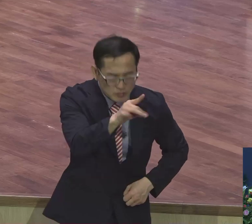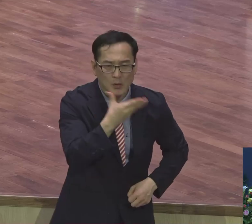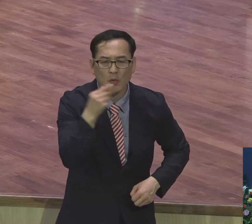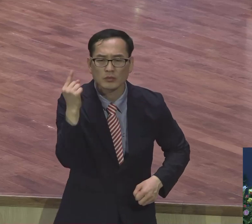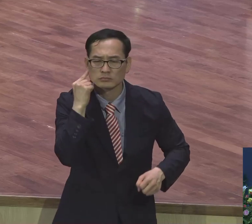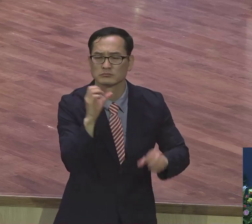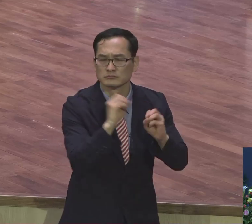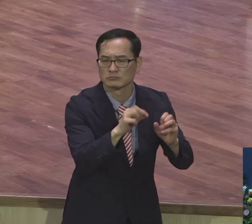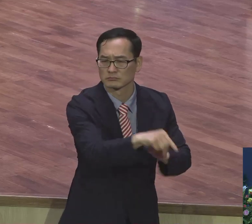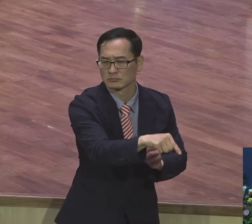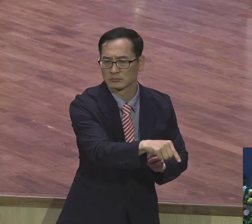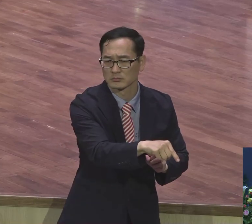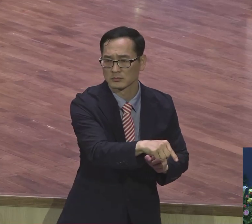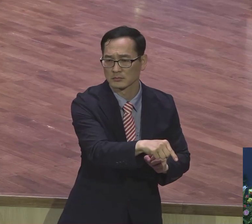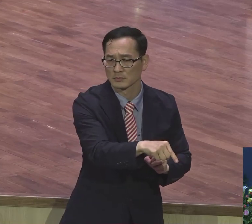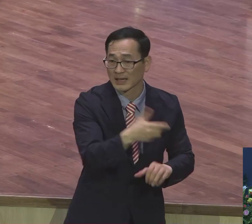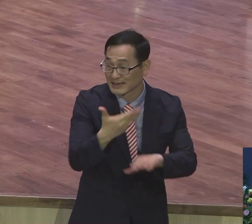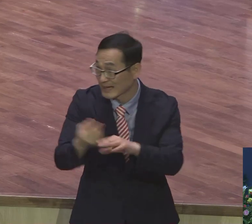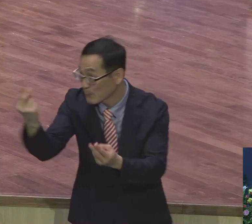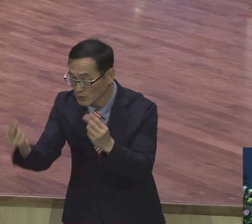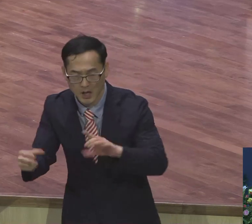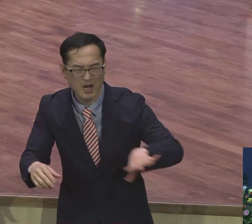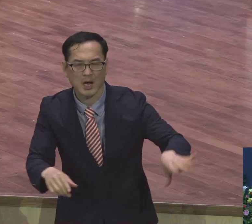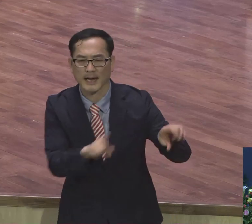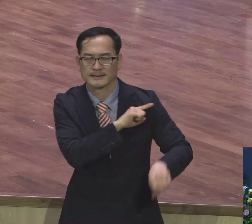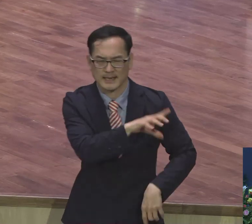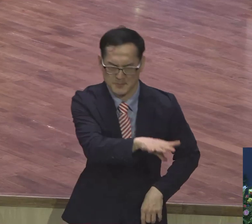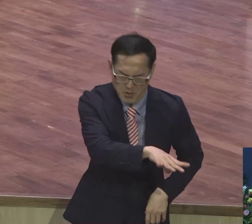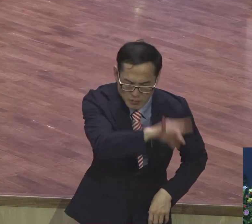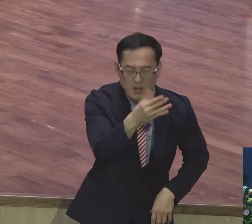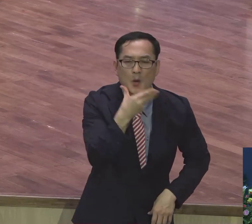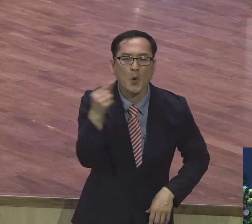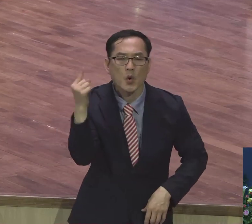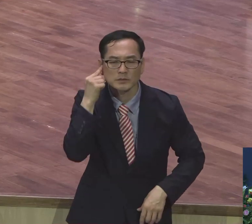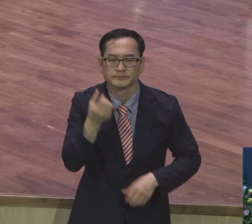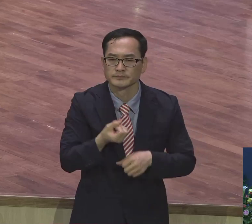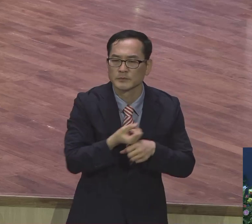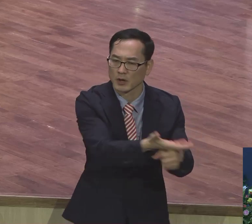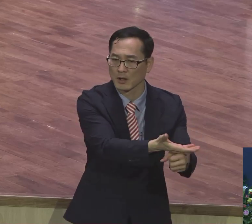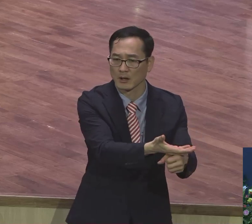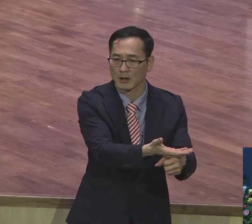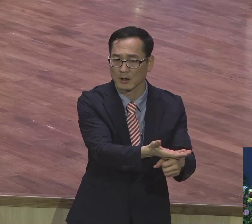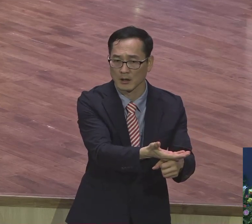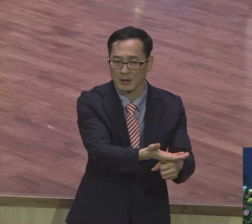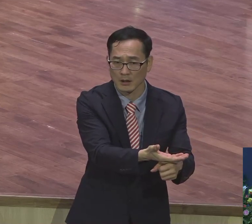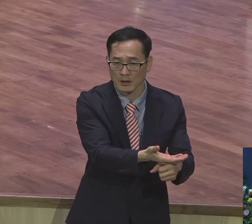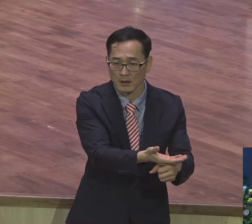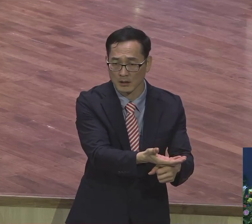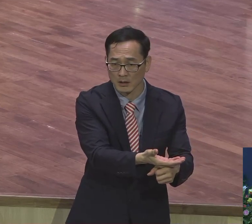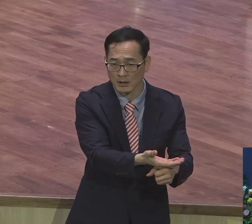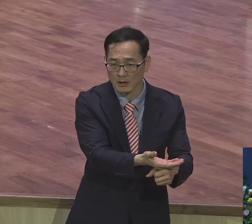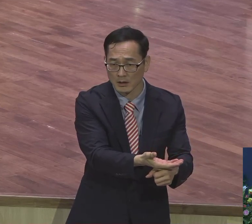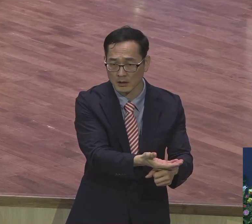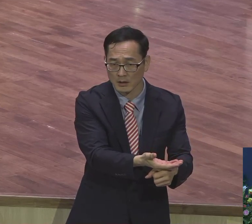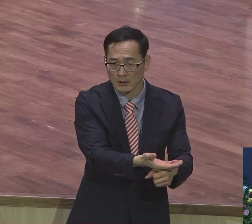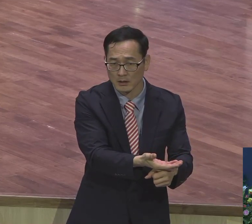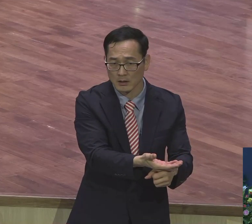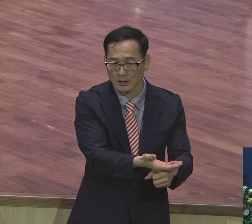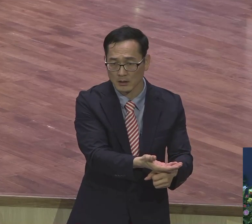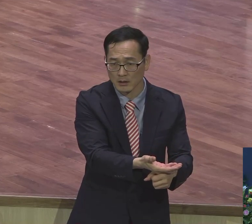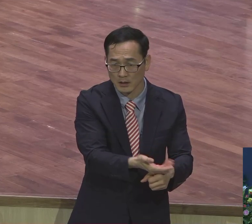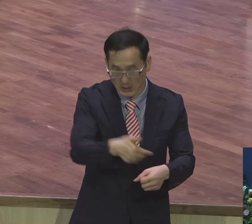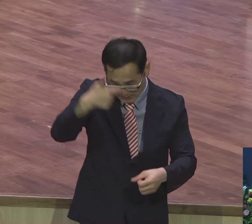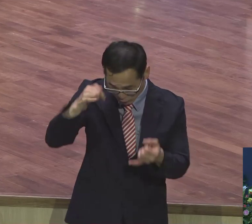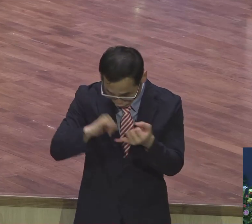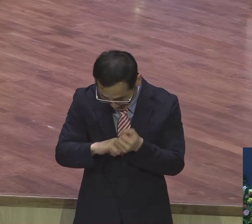그만큼 이들에게 다른 어느 민족보다도 복음을 들을 수 있는 기회를 다 줘서. 뭐 성경 이 구약은 다